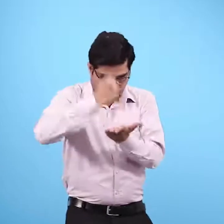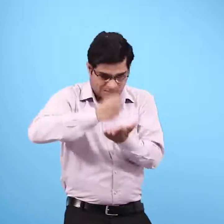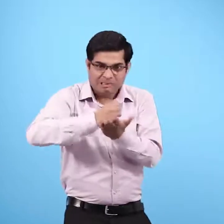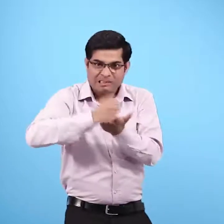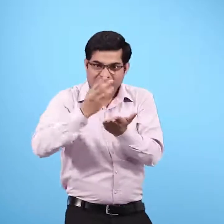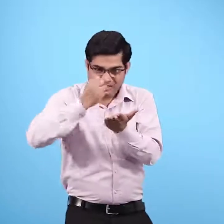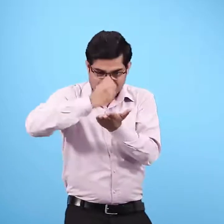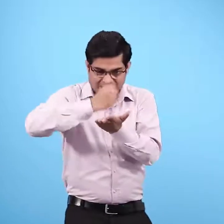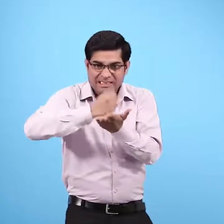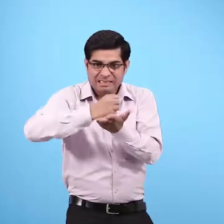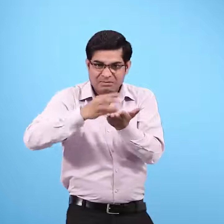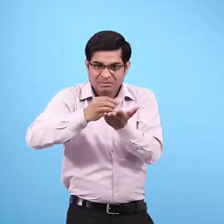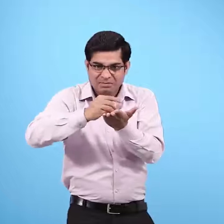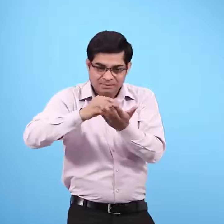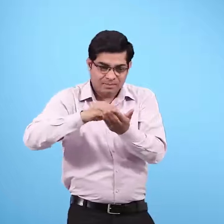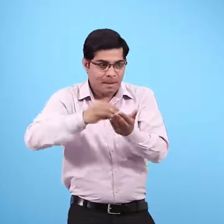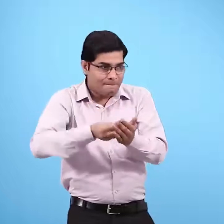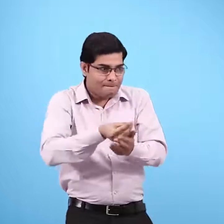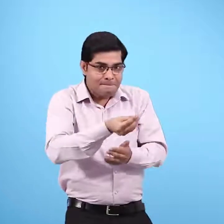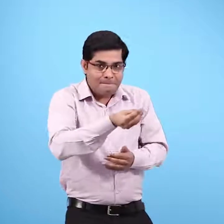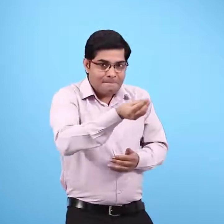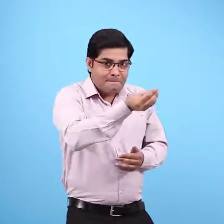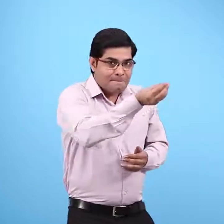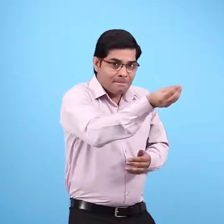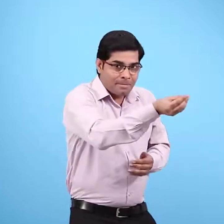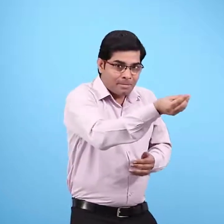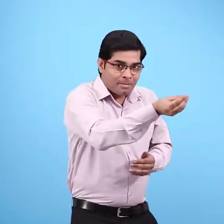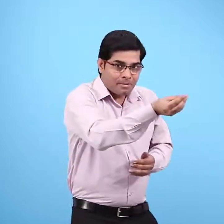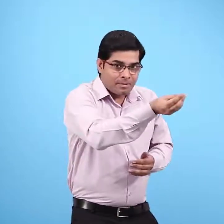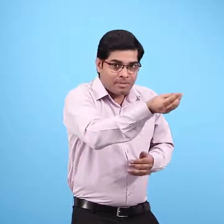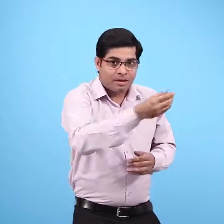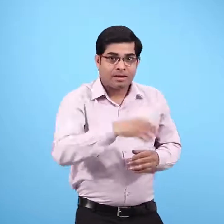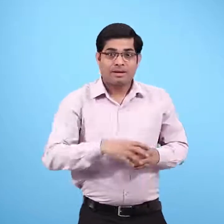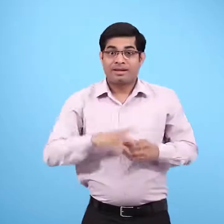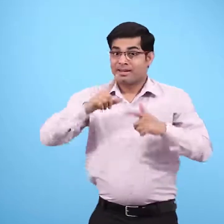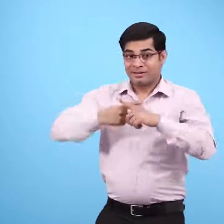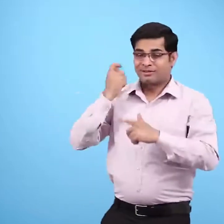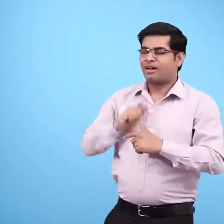जुलन ने थोड़ा सा गुड पीस कर जुम्पा को चखाया तो उसने पहचान लिया